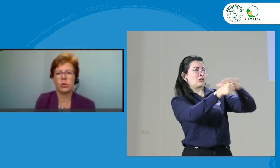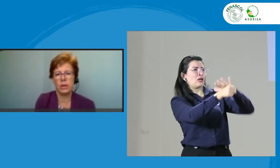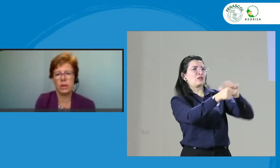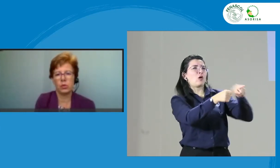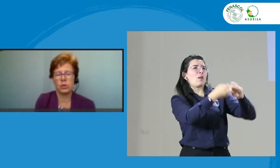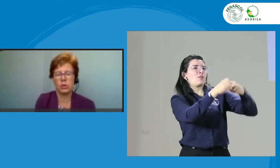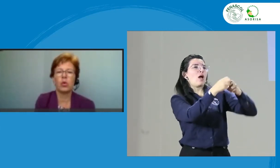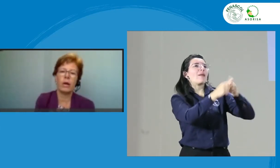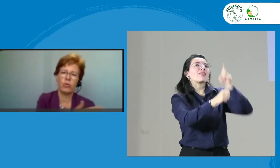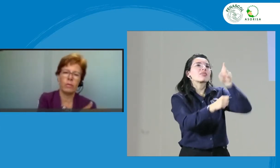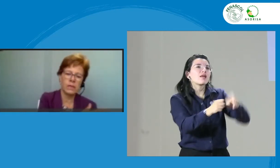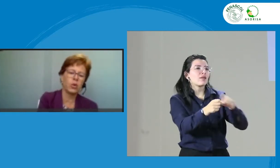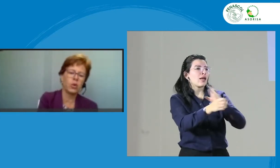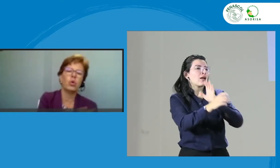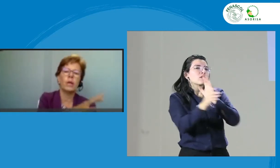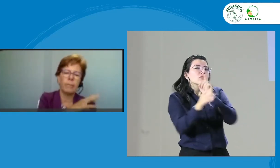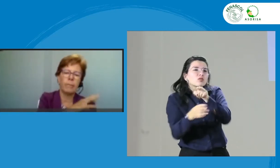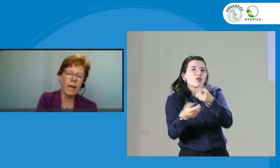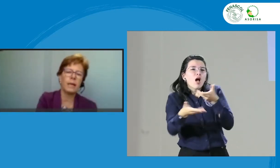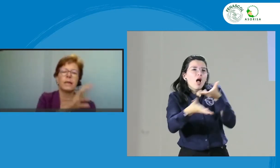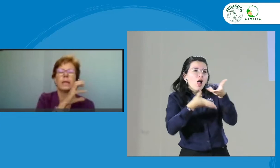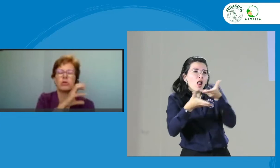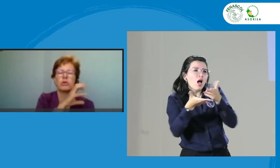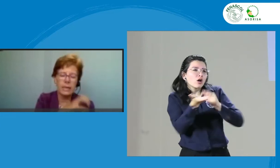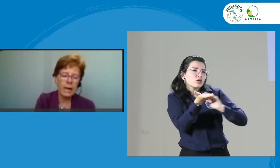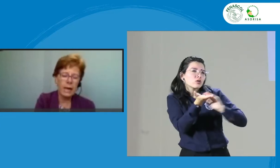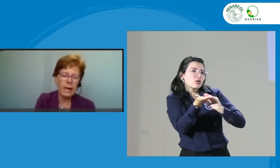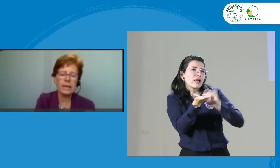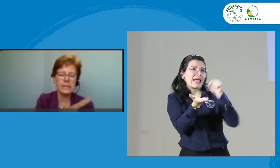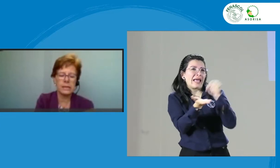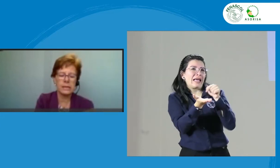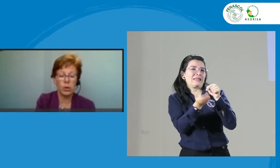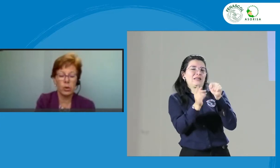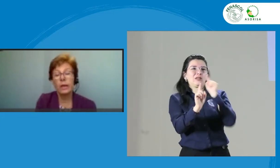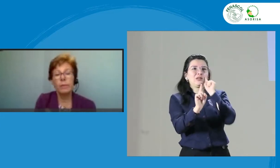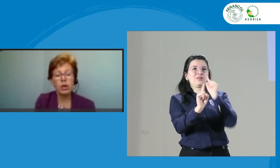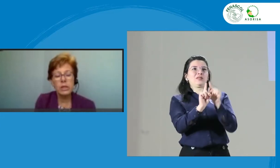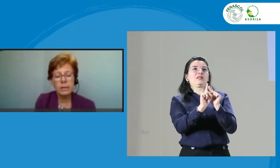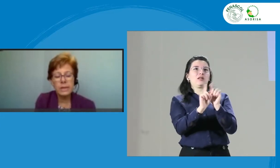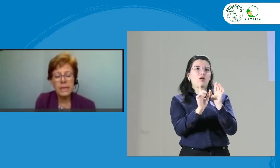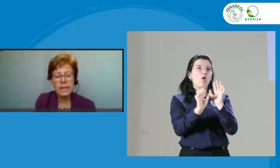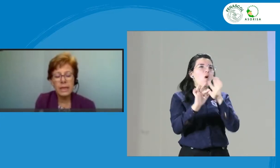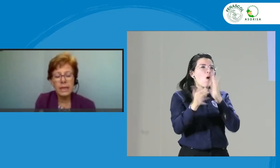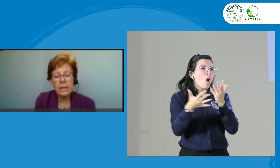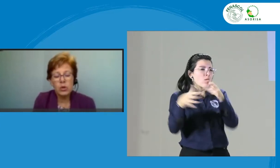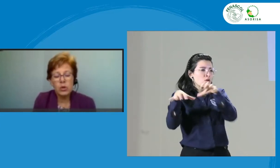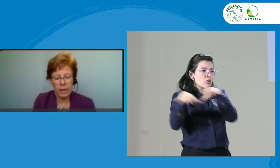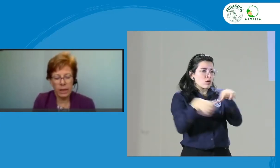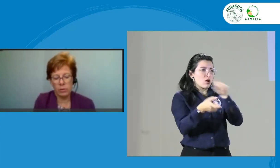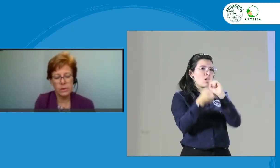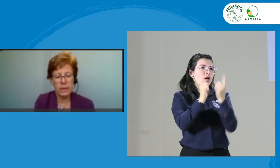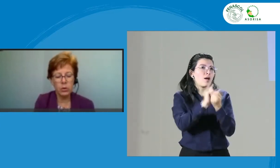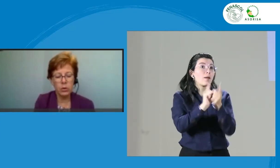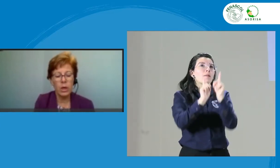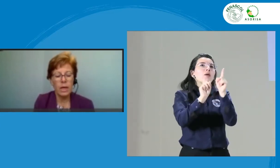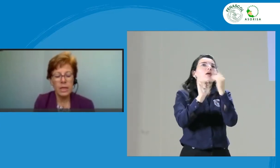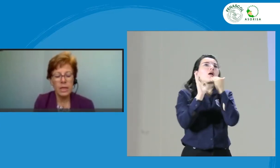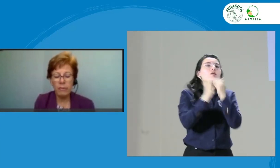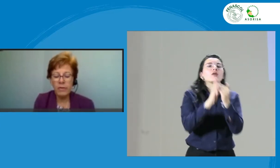éticos, con la formación, la práctica, los análisis y todo. Pero si se presenta, resolverlo, ¿cierto? Y al final,